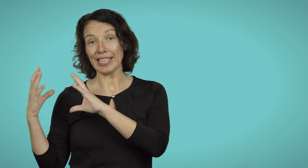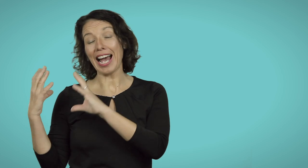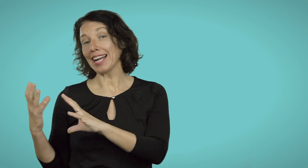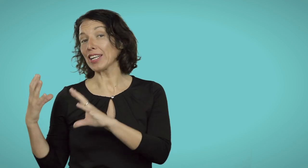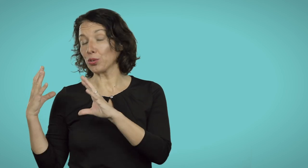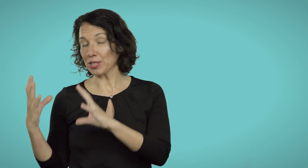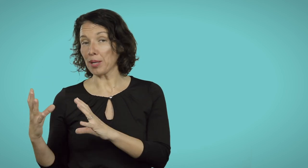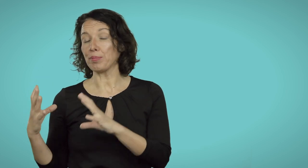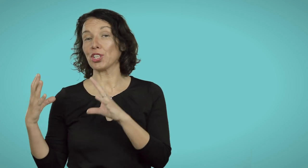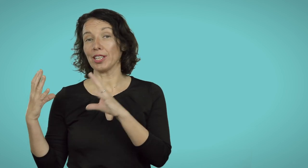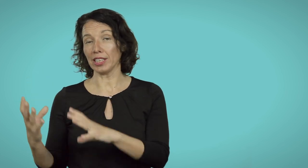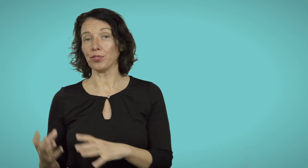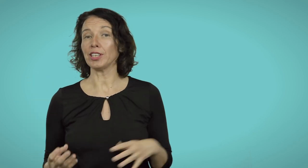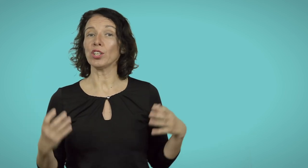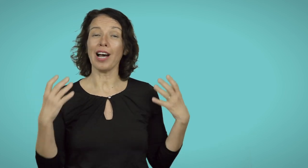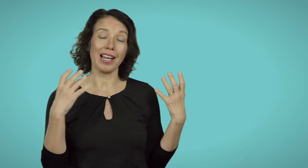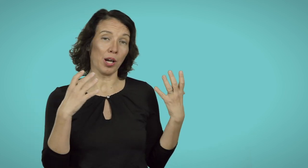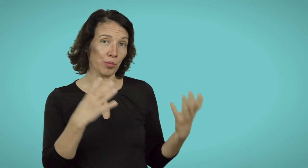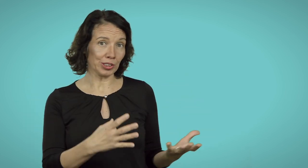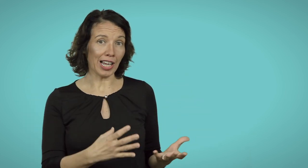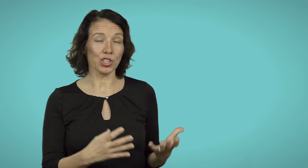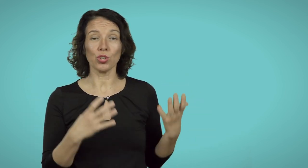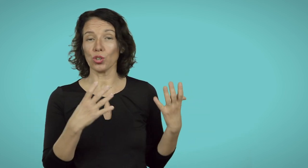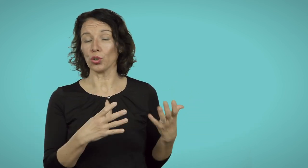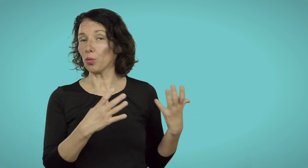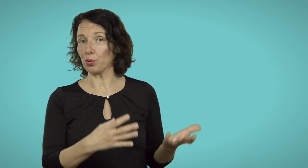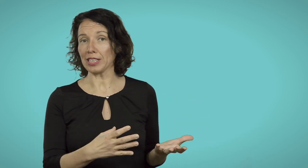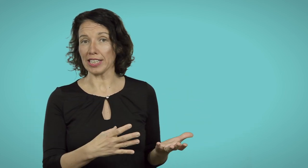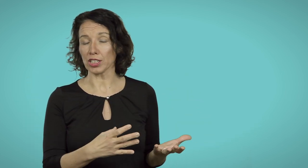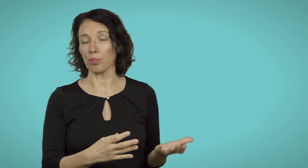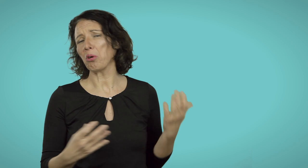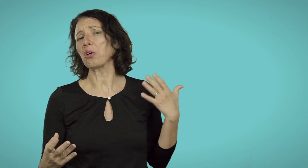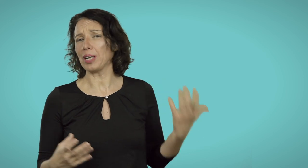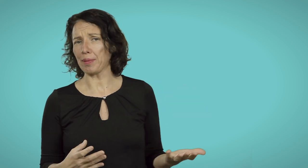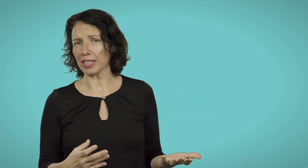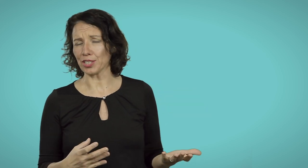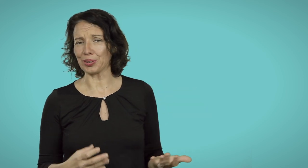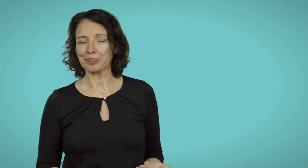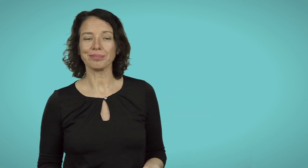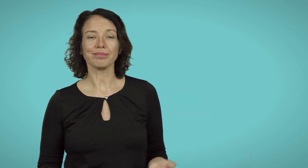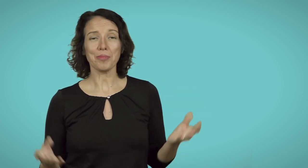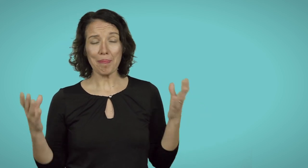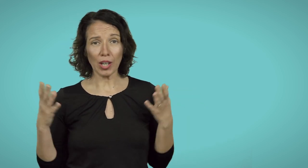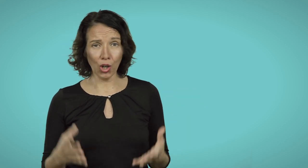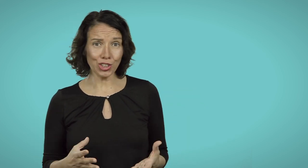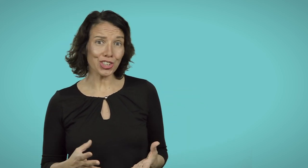anche con un semplice telefonino al montaggio con computer desktop o con le applicazioni. Oggi